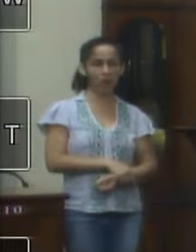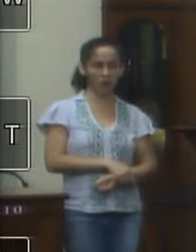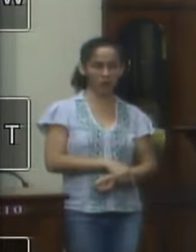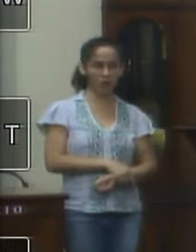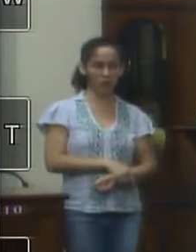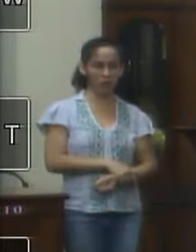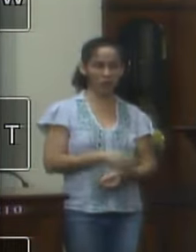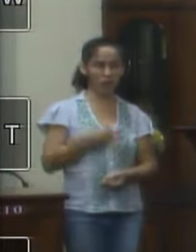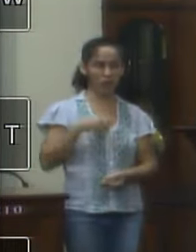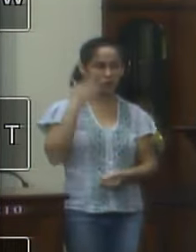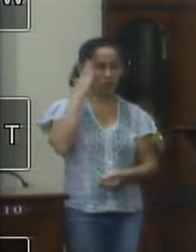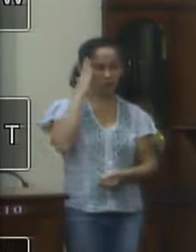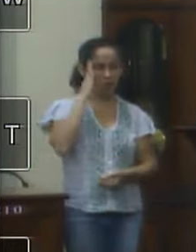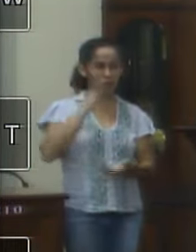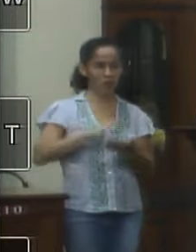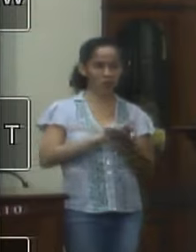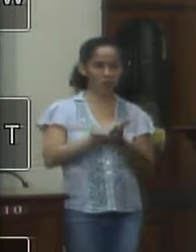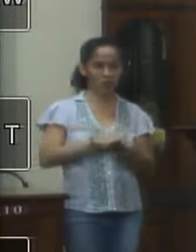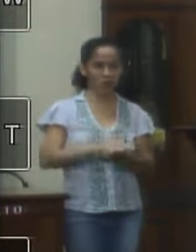me sinto na competência